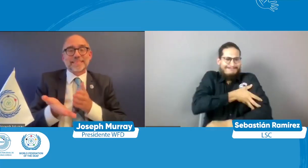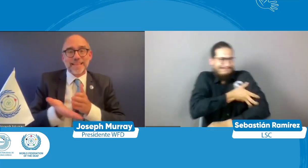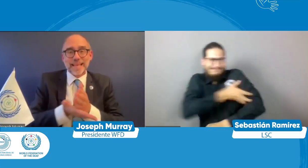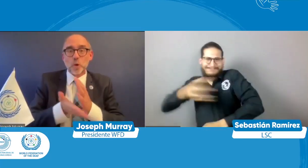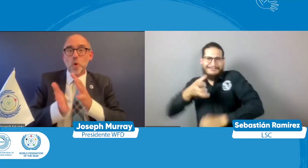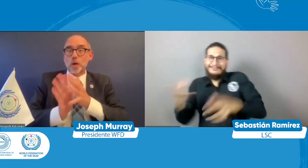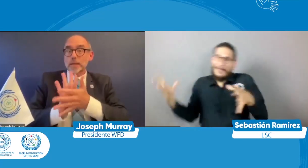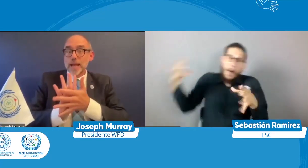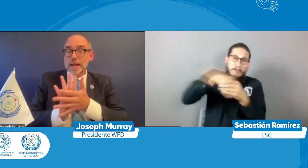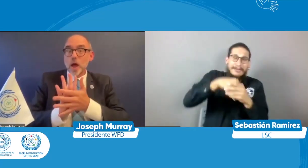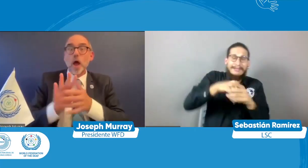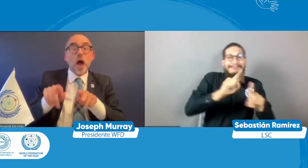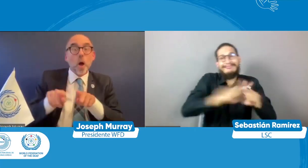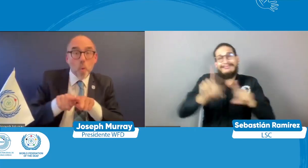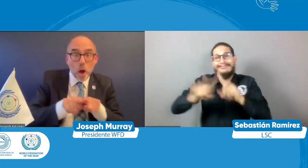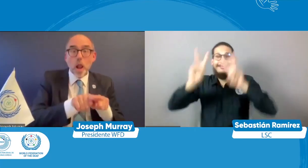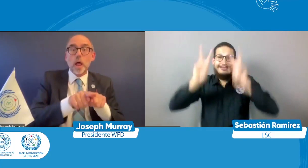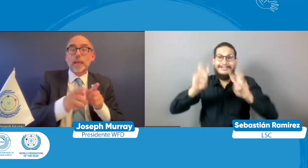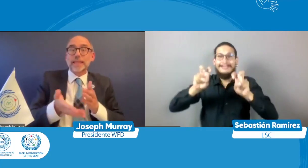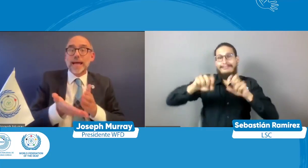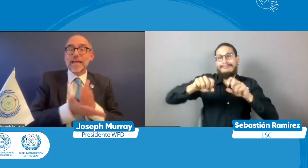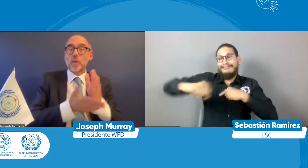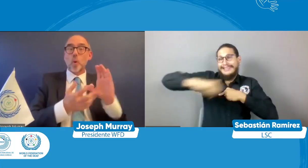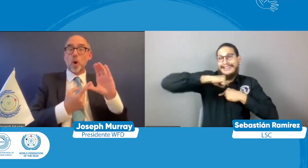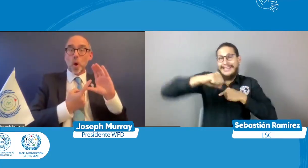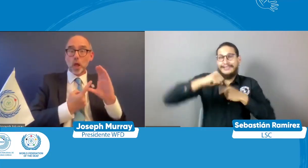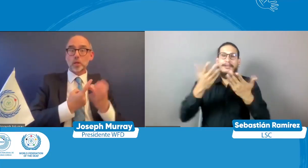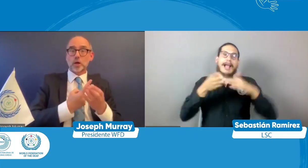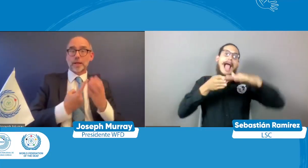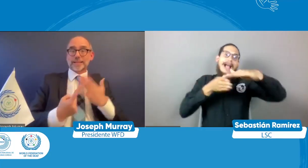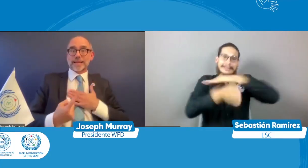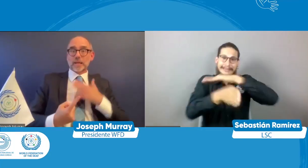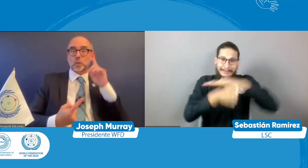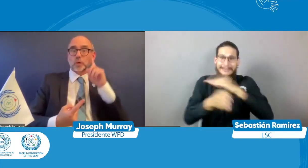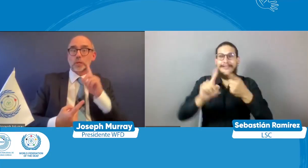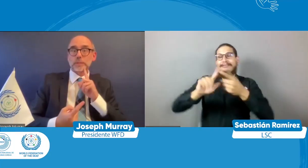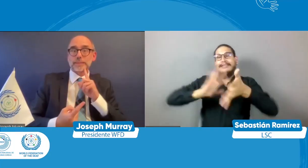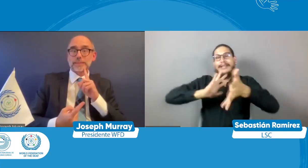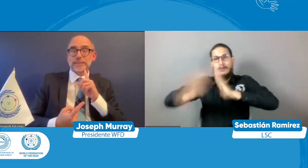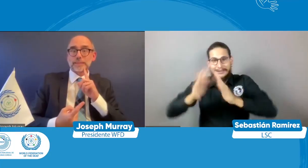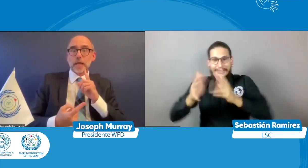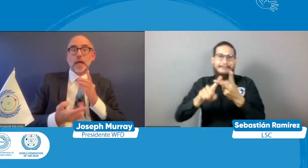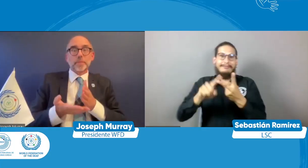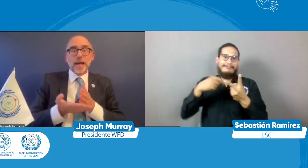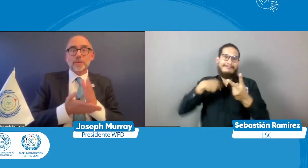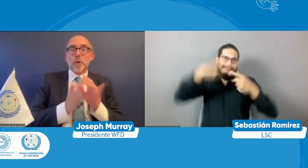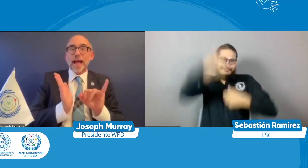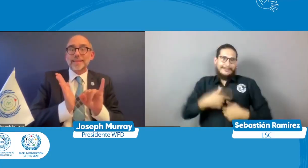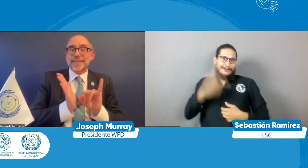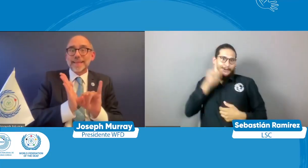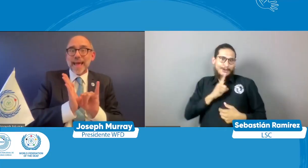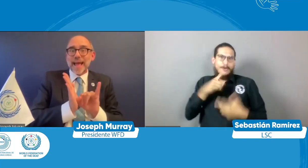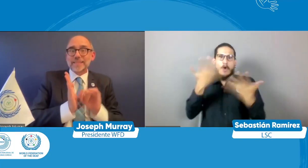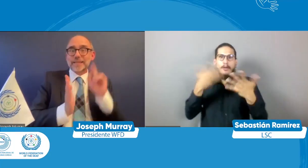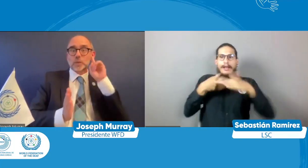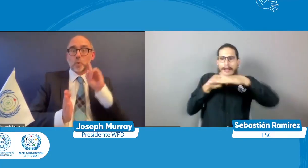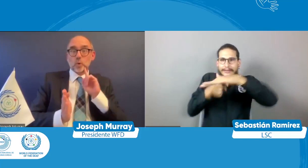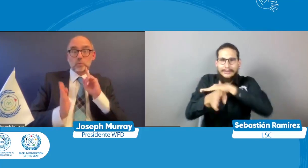importante para está en los derechos de las personas con discapacidad para la exigibilidad de los